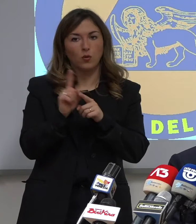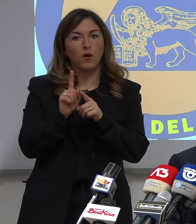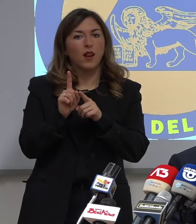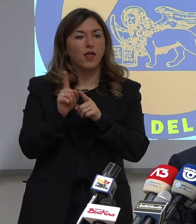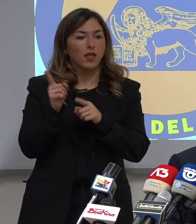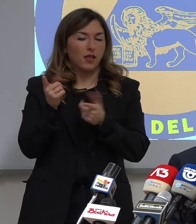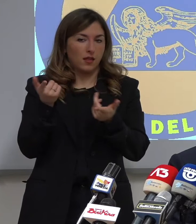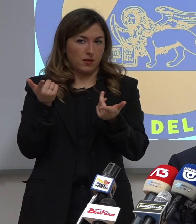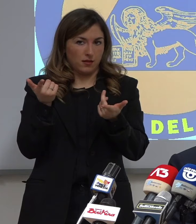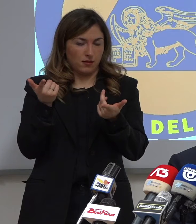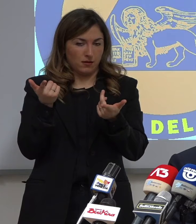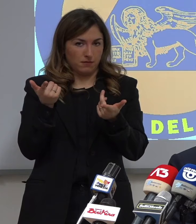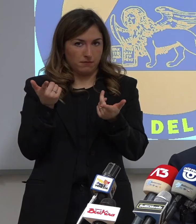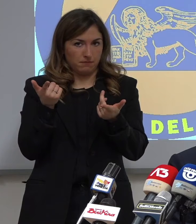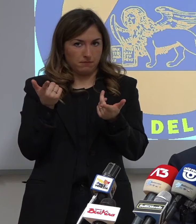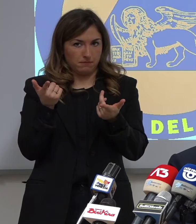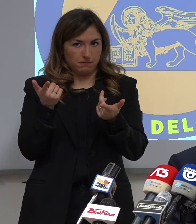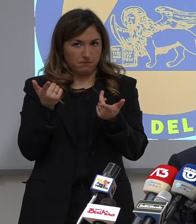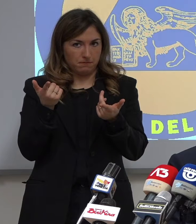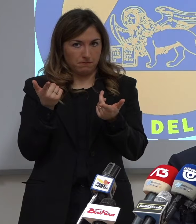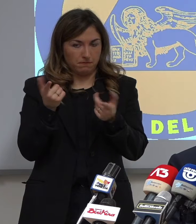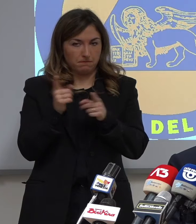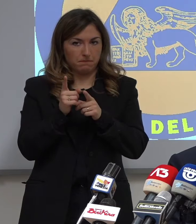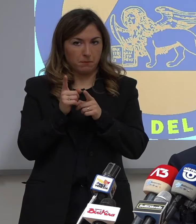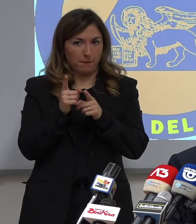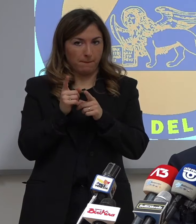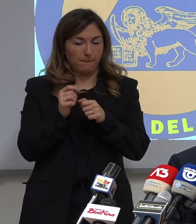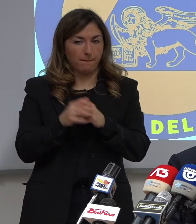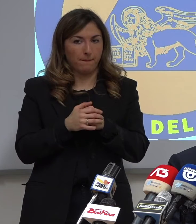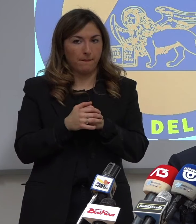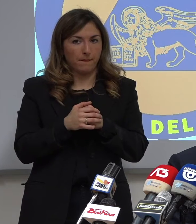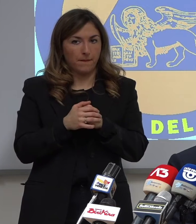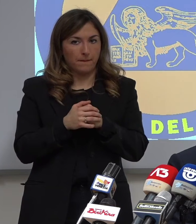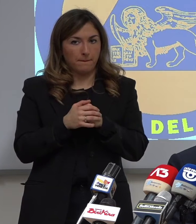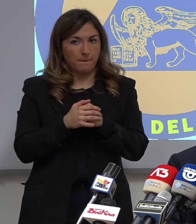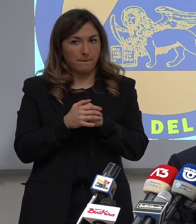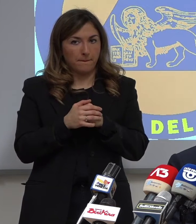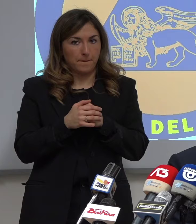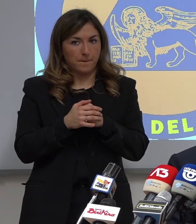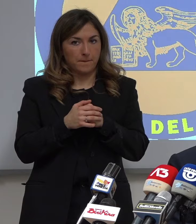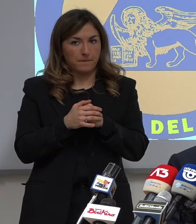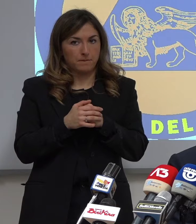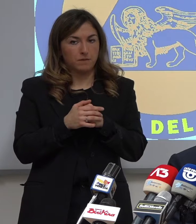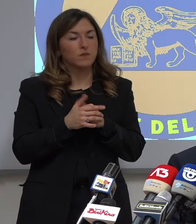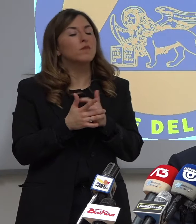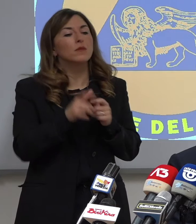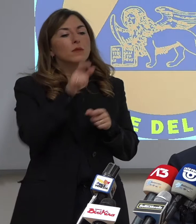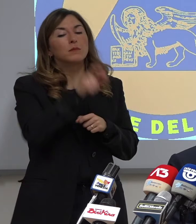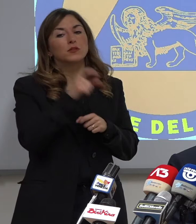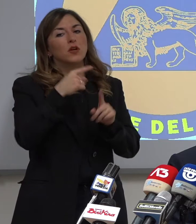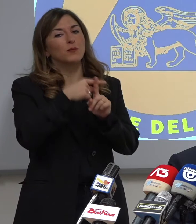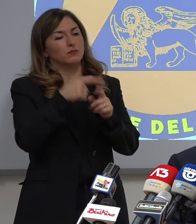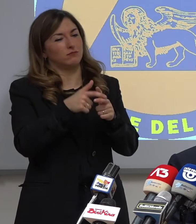tuttavia novità a livello locale, l'acquisto operato dalla regione e dei congelatori che arrivano a 80 radi sotto zero per conservare i vaccini.